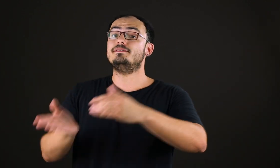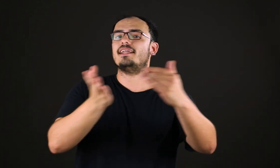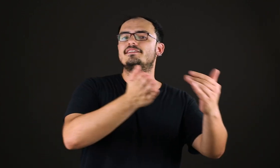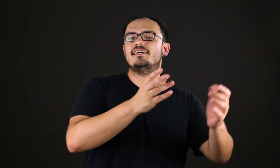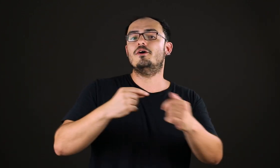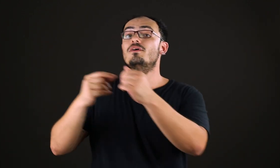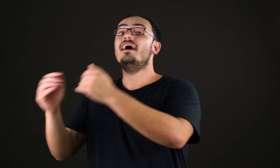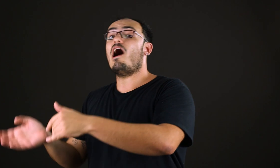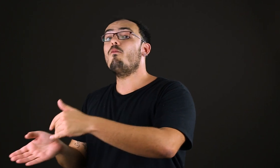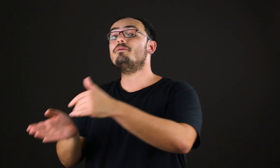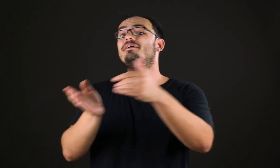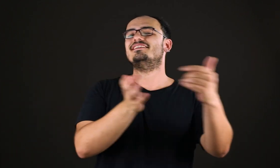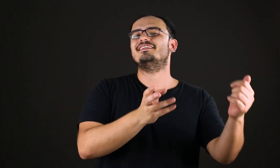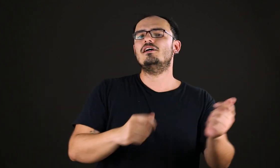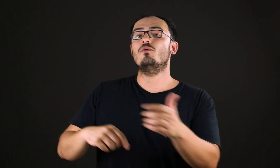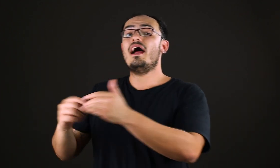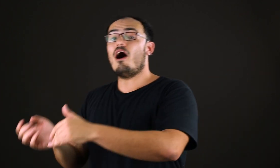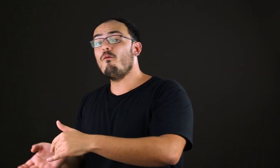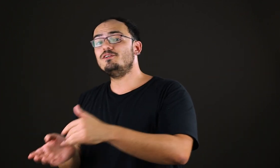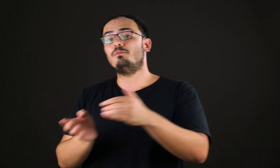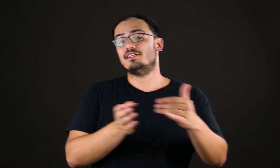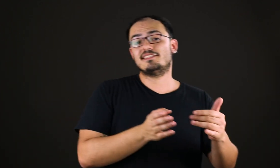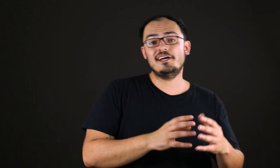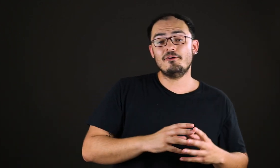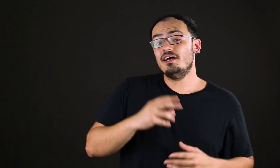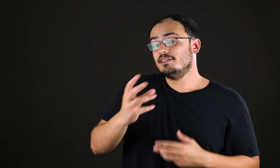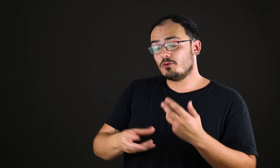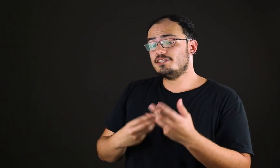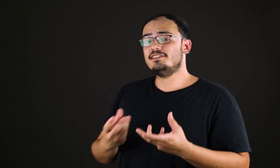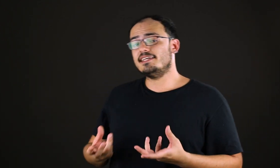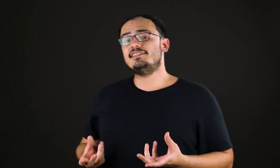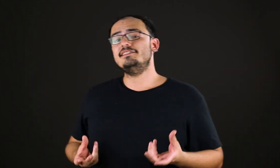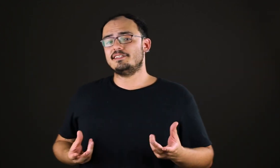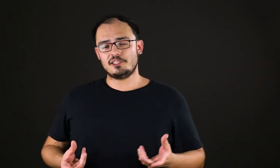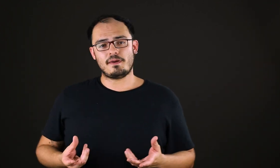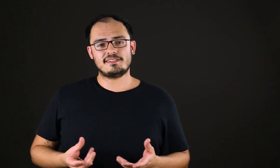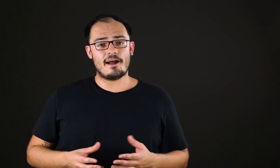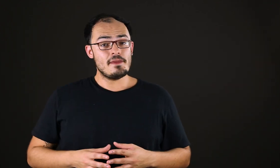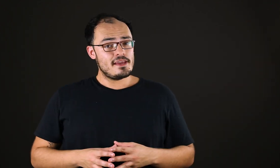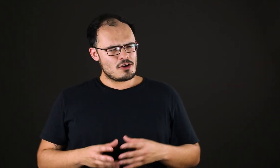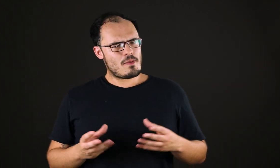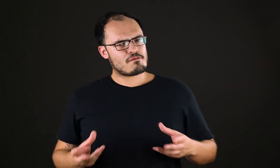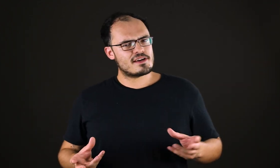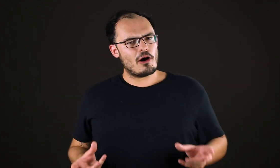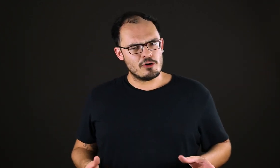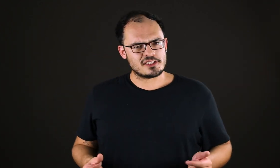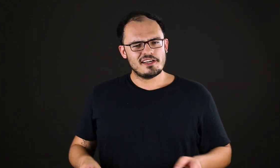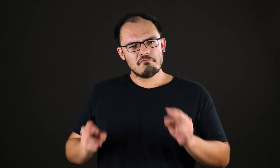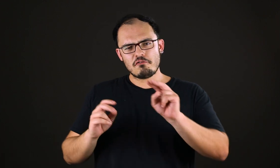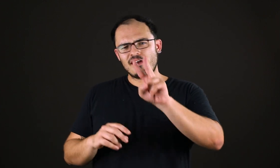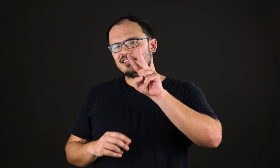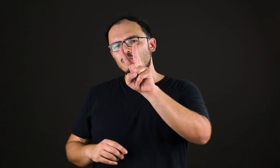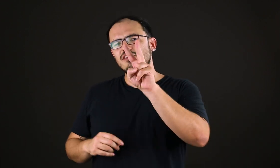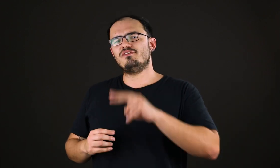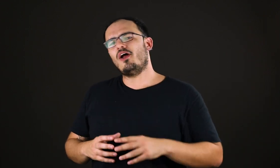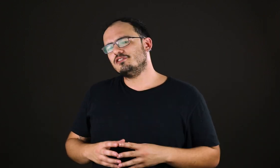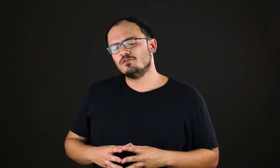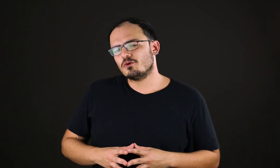abstração, a uma impressão, a uma expressão. São coisas interessantes da gente pensar. E como é que fica hoje? Vou falar de dois filósofos